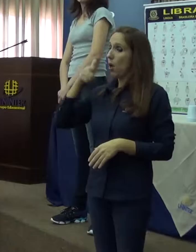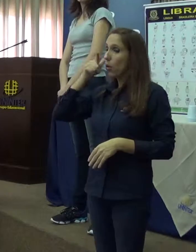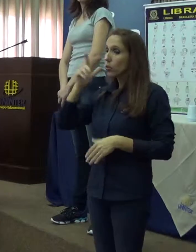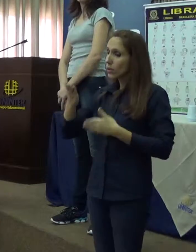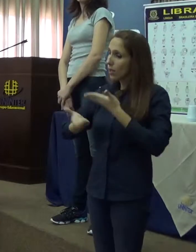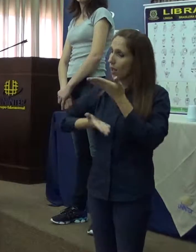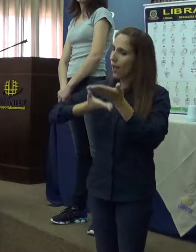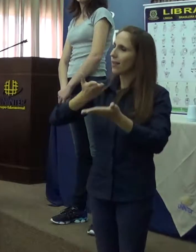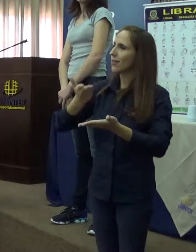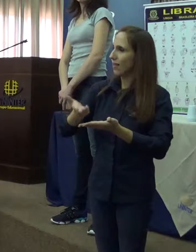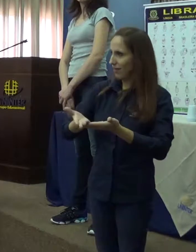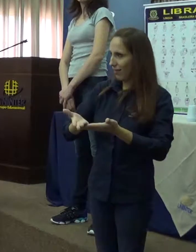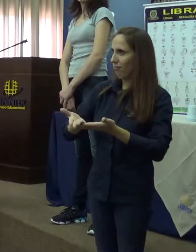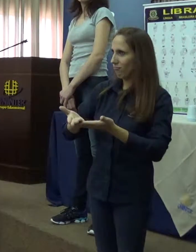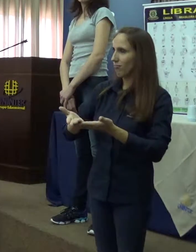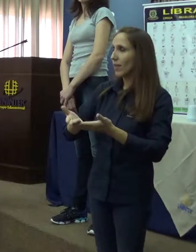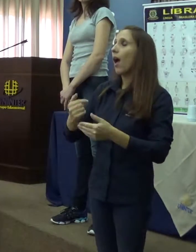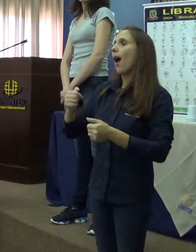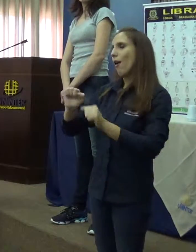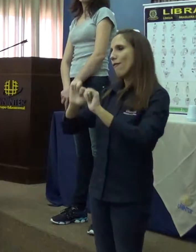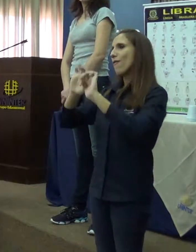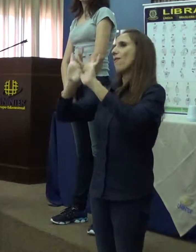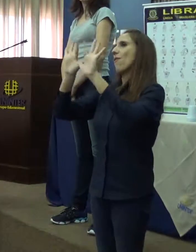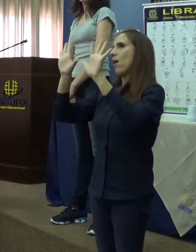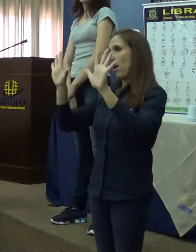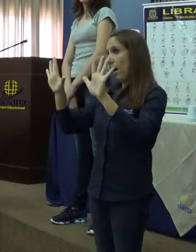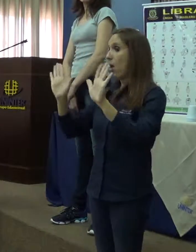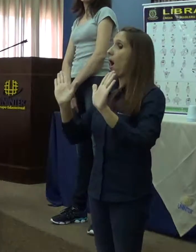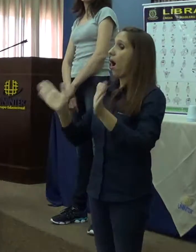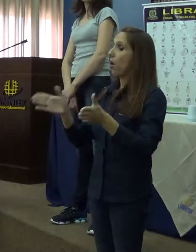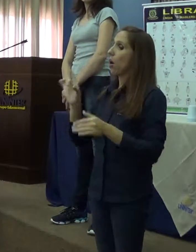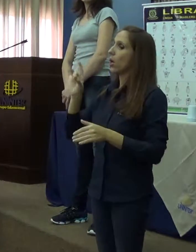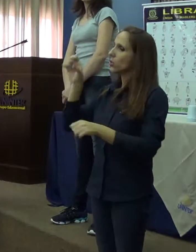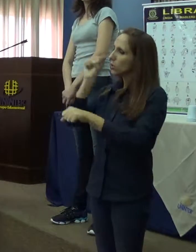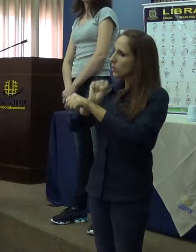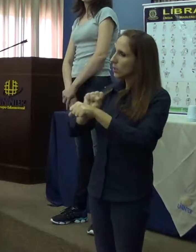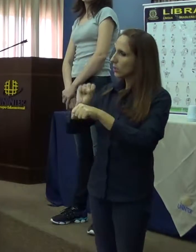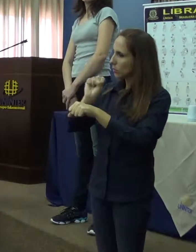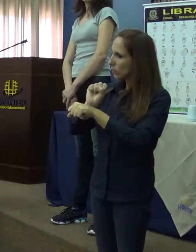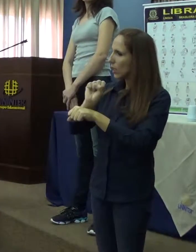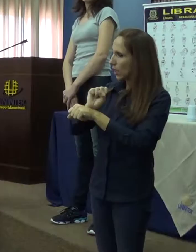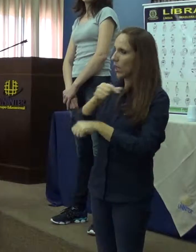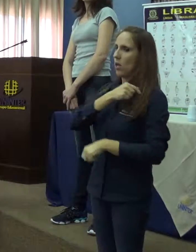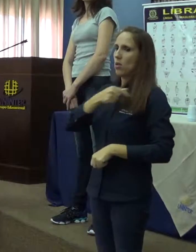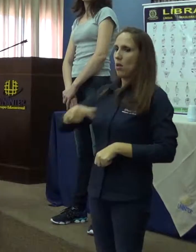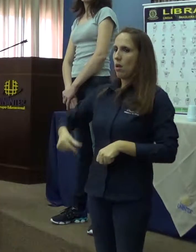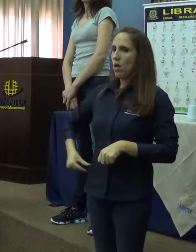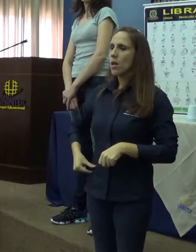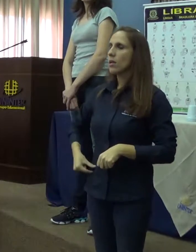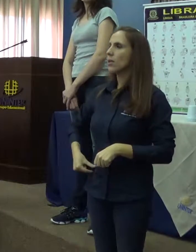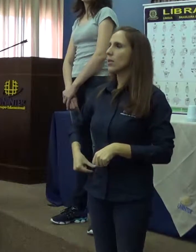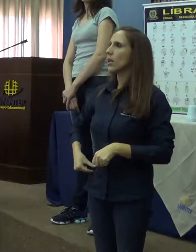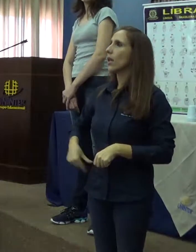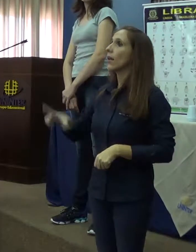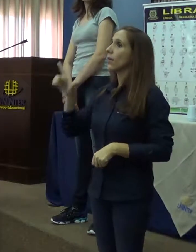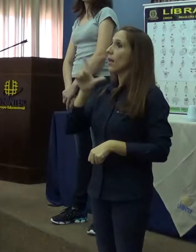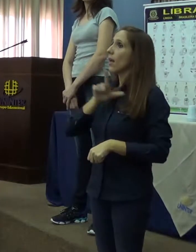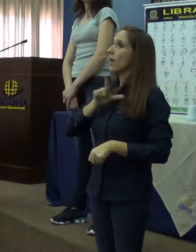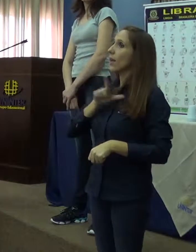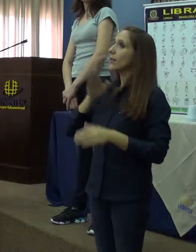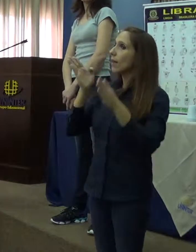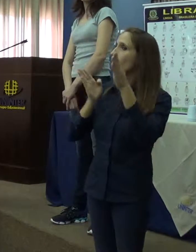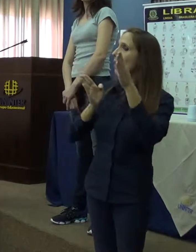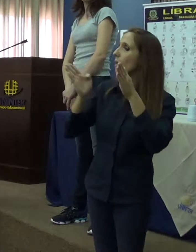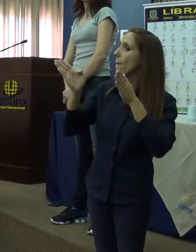ela saiu daqui com tudo muito claro e agora a só está aguardando a Elisabeth porque ela tem um período